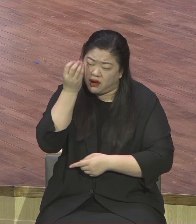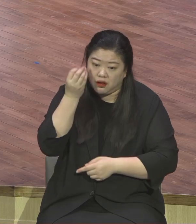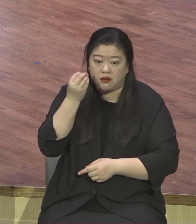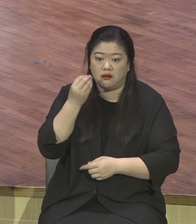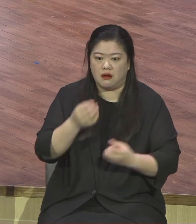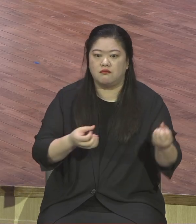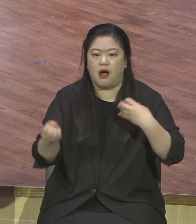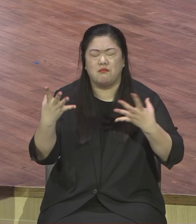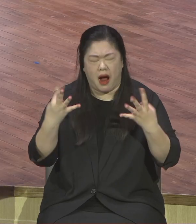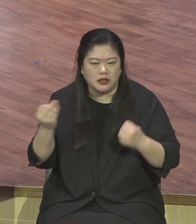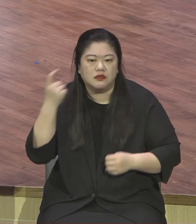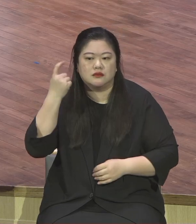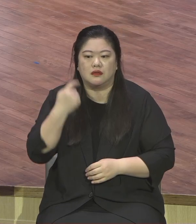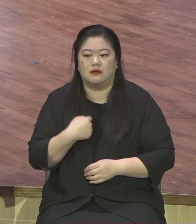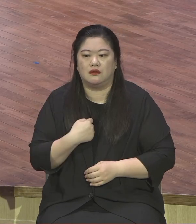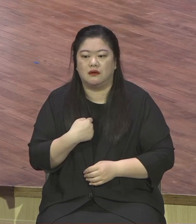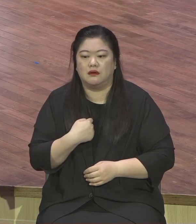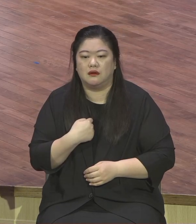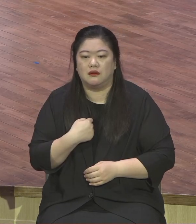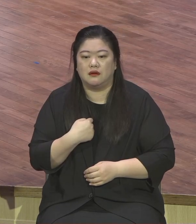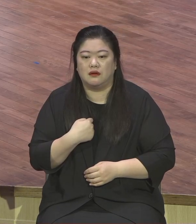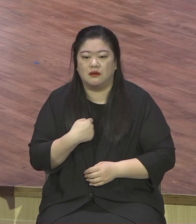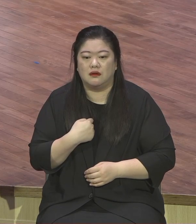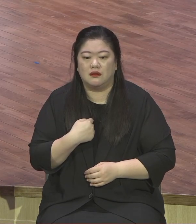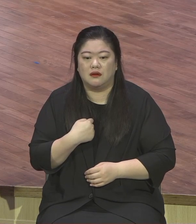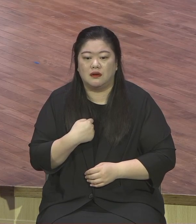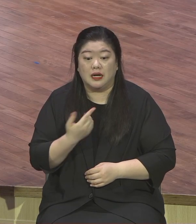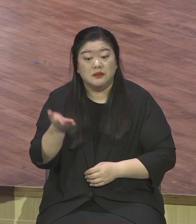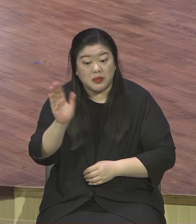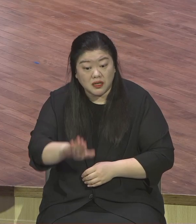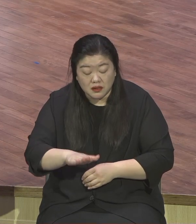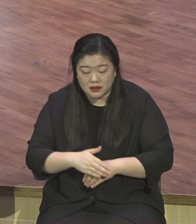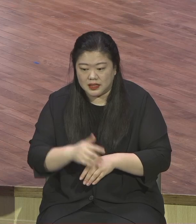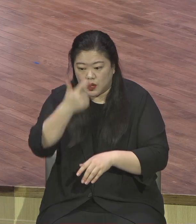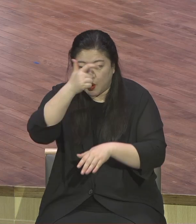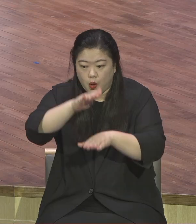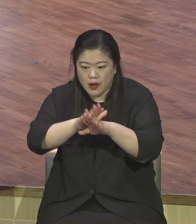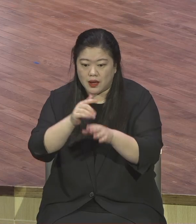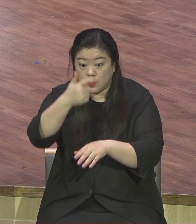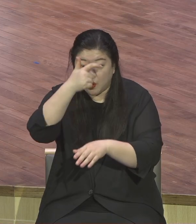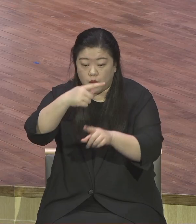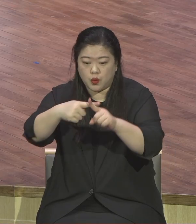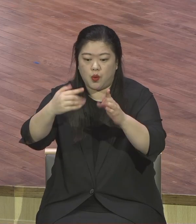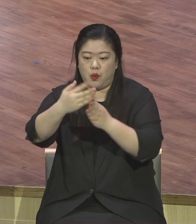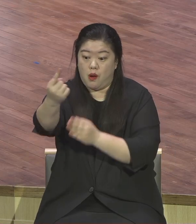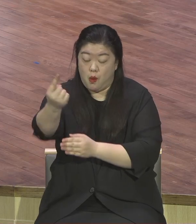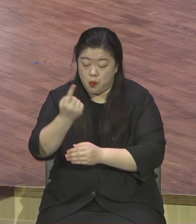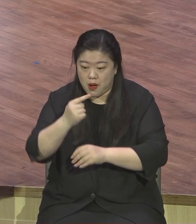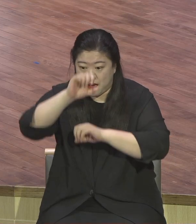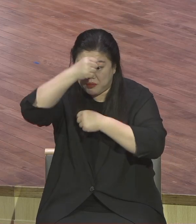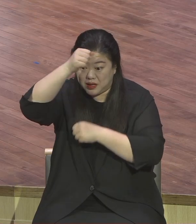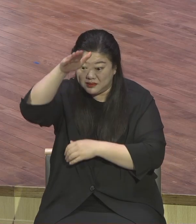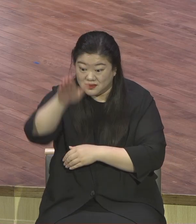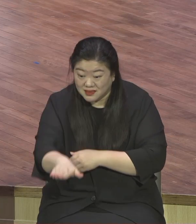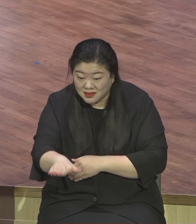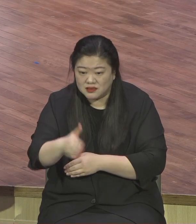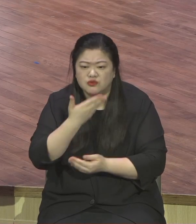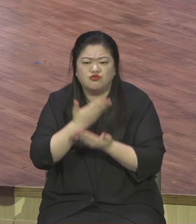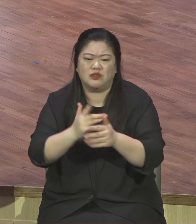알기는 실제로는 안 믿는다고요 마귀 심부르는 사람 더 많다고 하나님 심부르면 마귀 심부르 교회 방식이고 교회